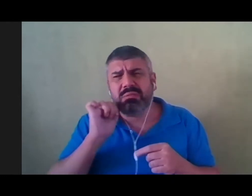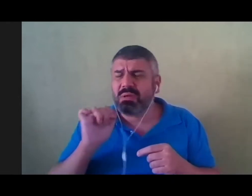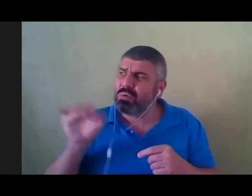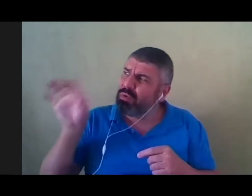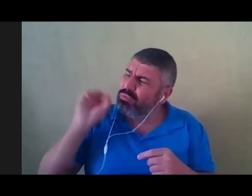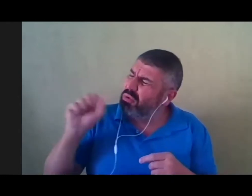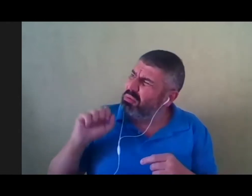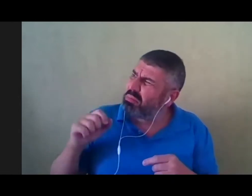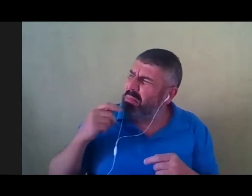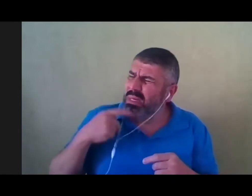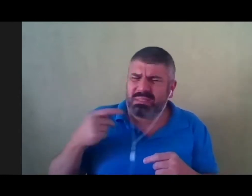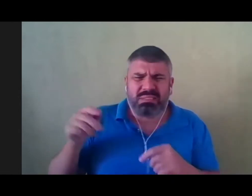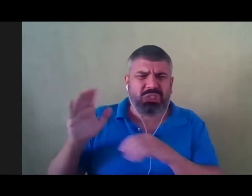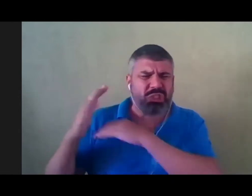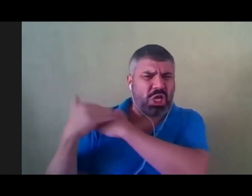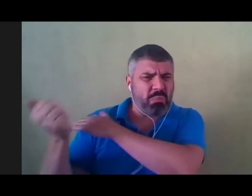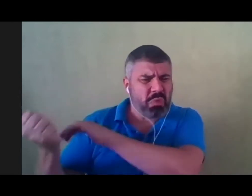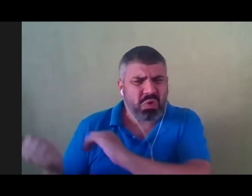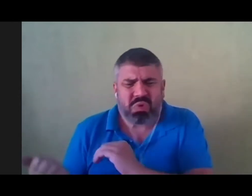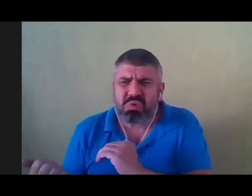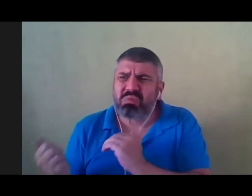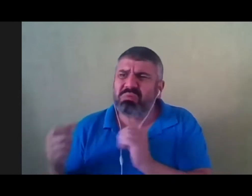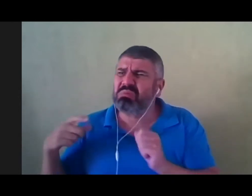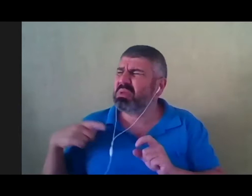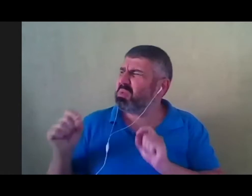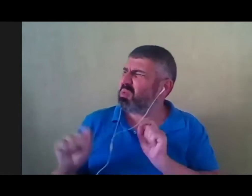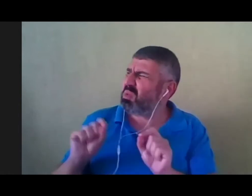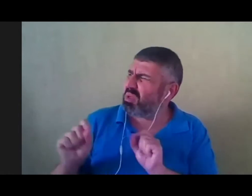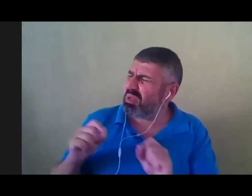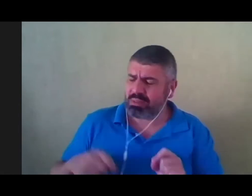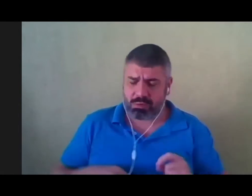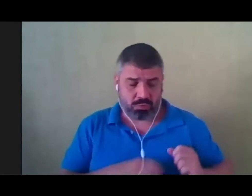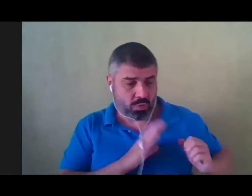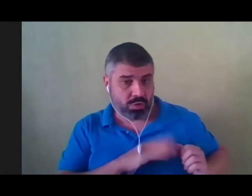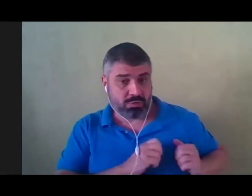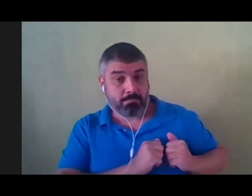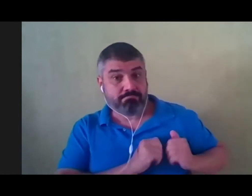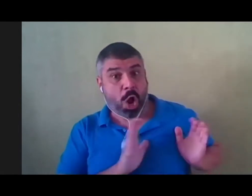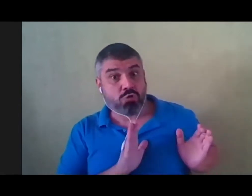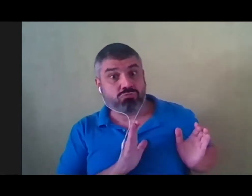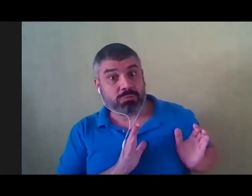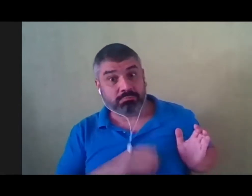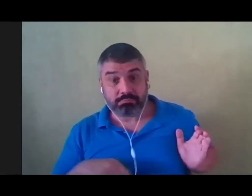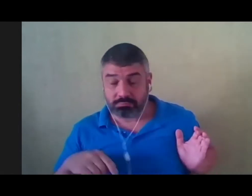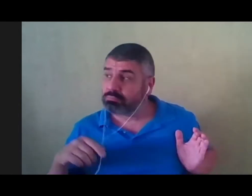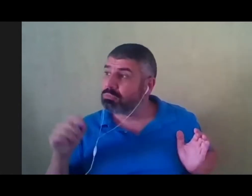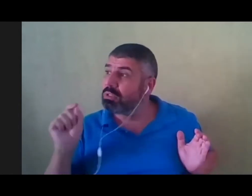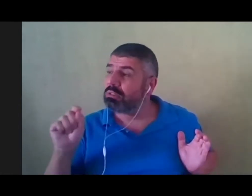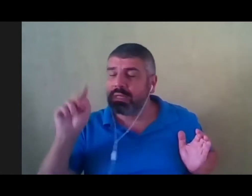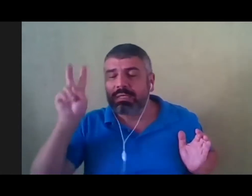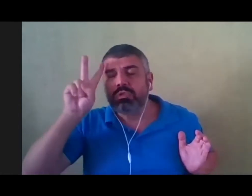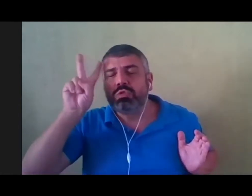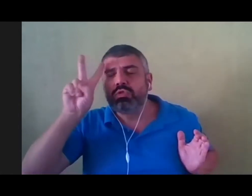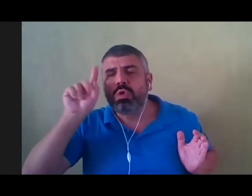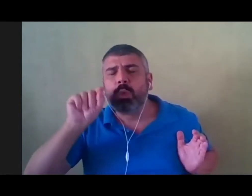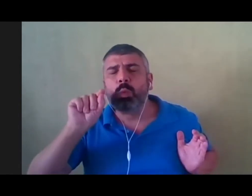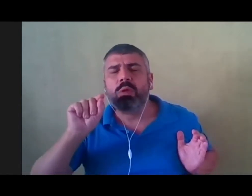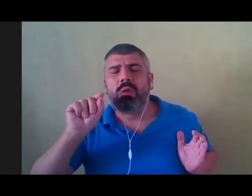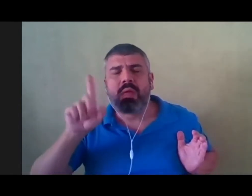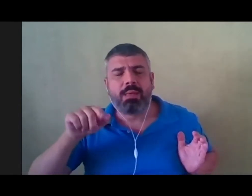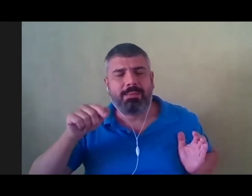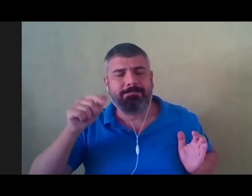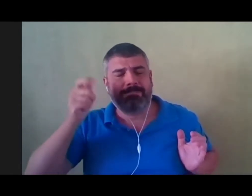que veio de longe, que veio com bondade, com o coração aberto, e ela vem contar uma história de princesa,